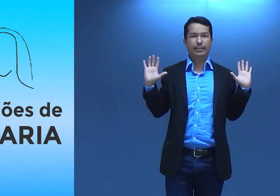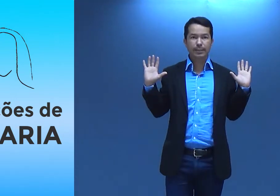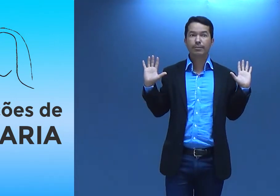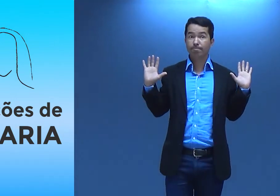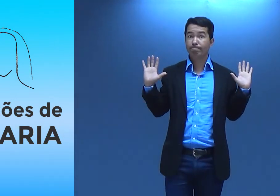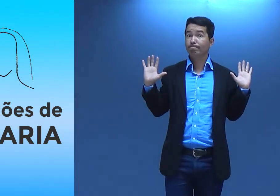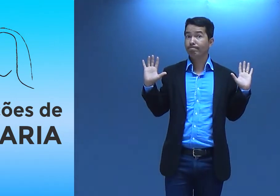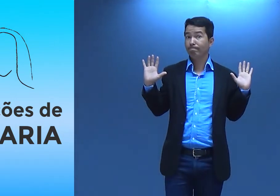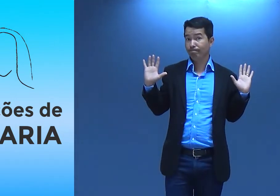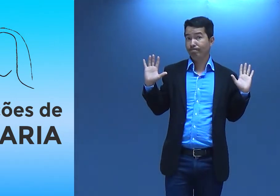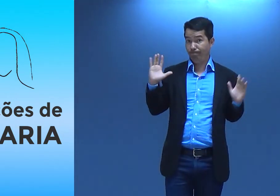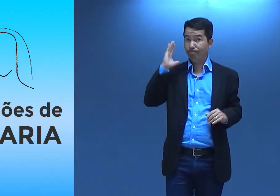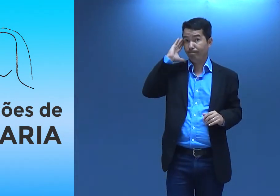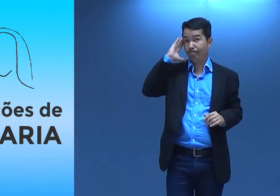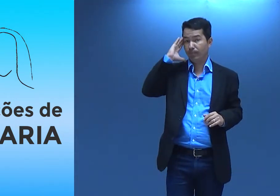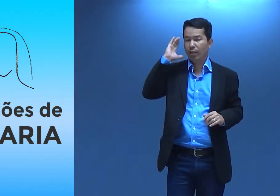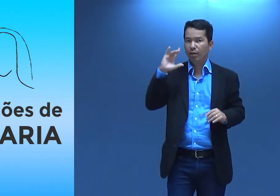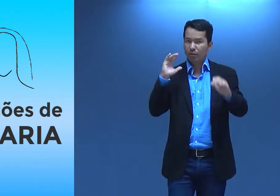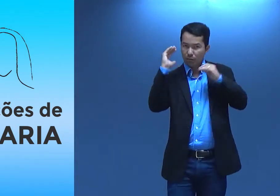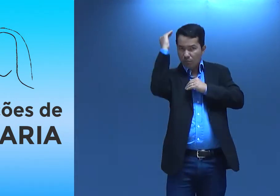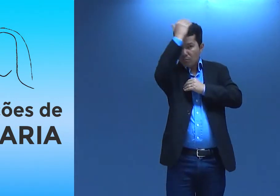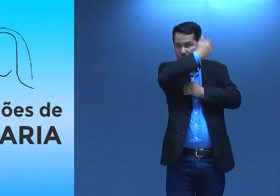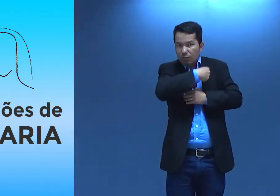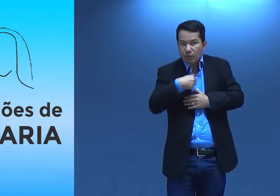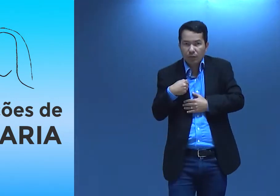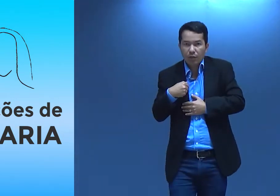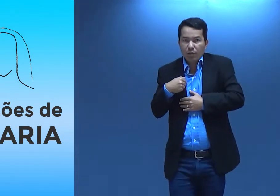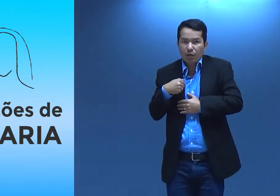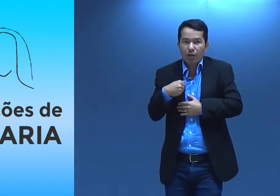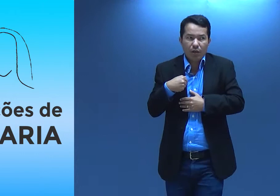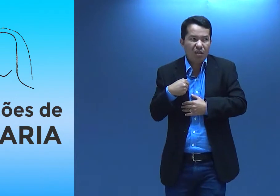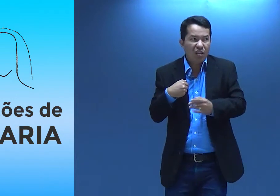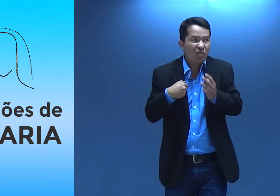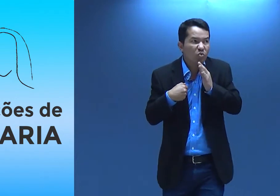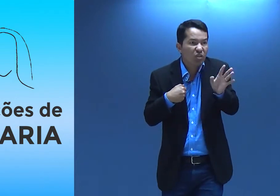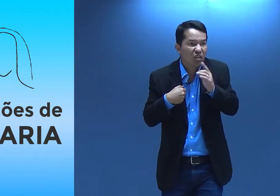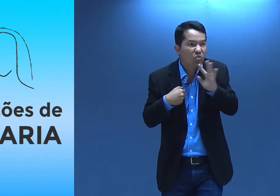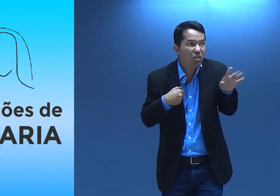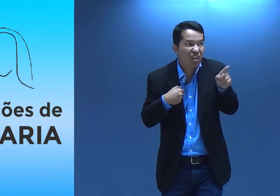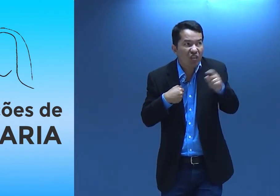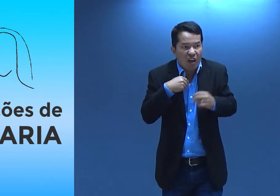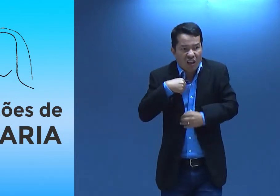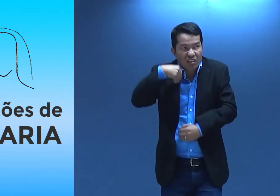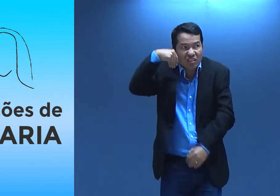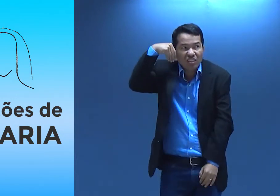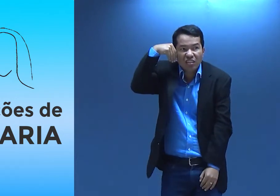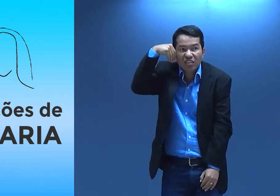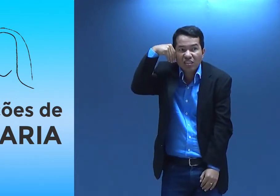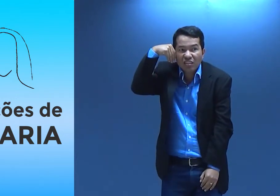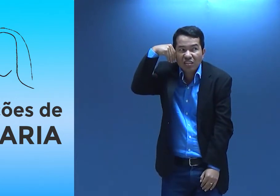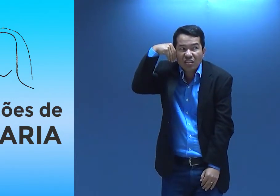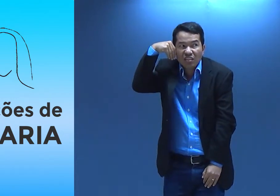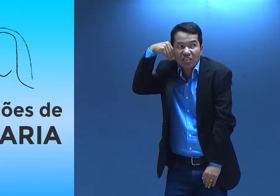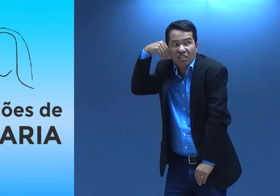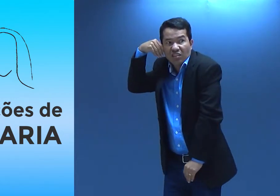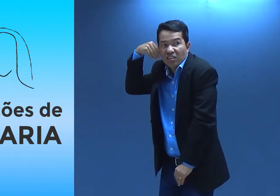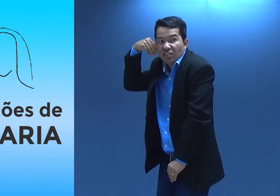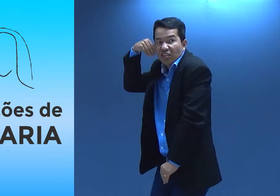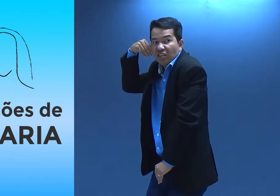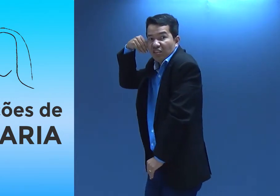não existia ali, era diferente. Então ela se cobria com esse véu, com esse lenço, ah, eu não conheço essa pessoa, então ela escondia